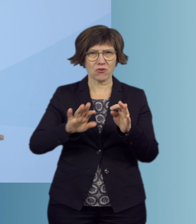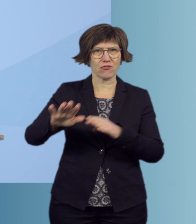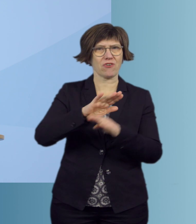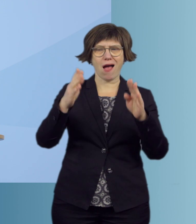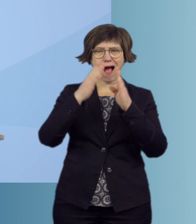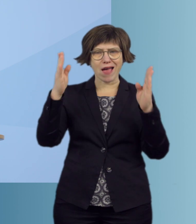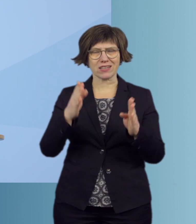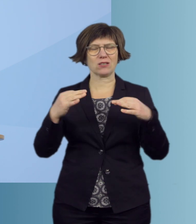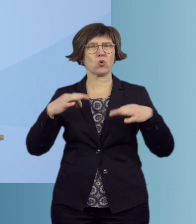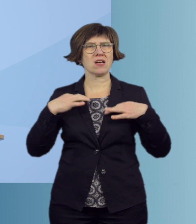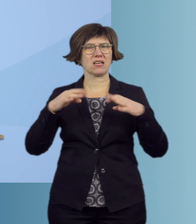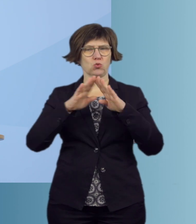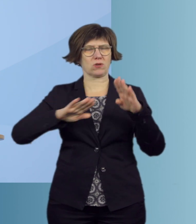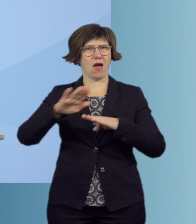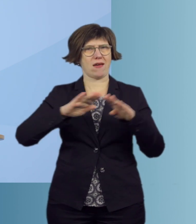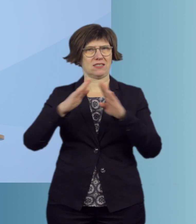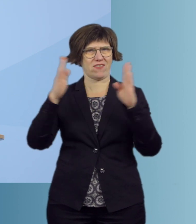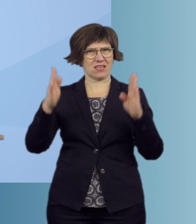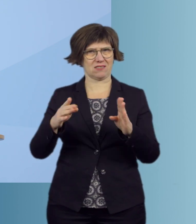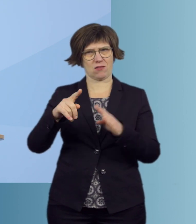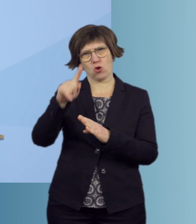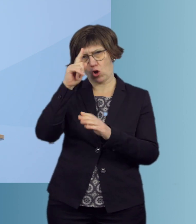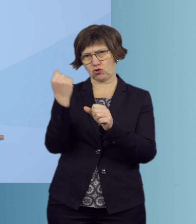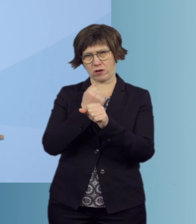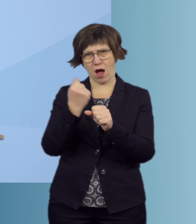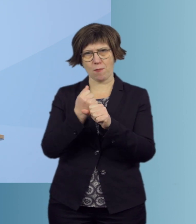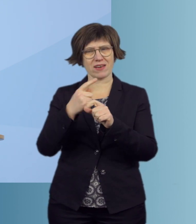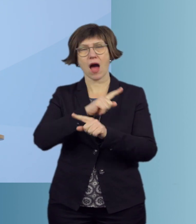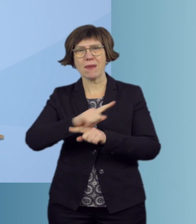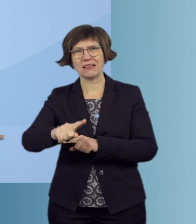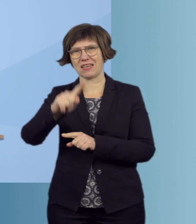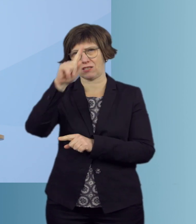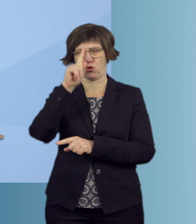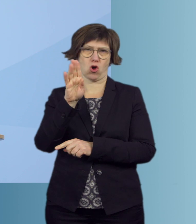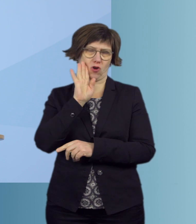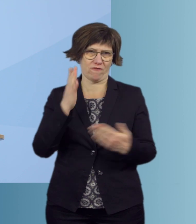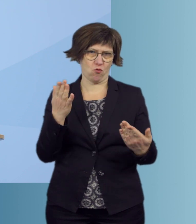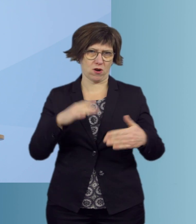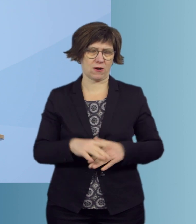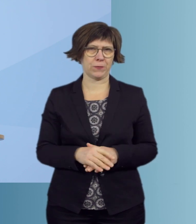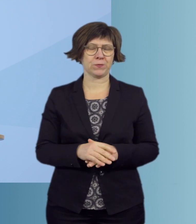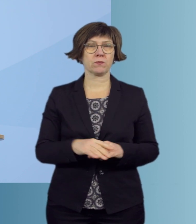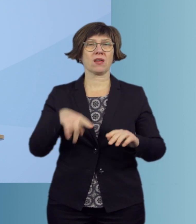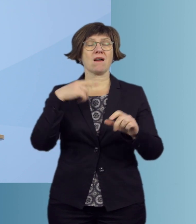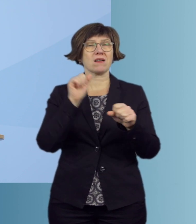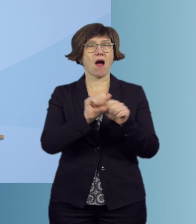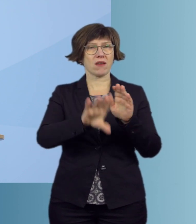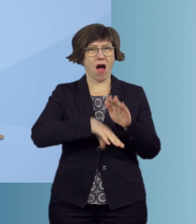Einrichtungen im Gesundheitswesen in Deutschland arbeiten, aber nicht in Deutschland wohnen. Wir können aber zu Beginn der